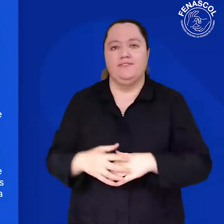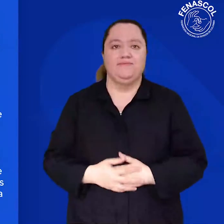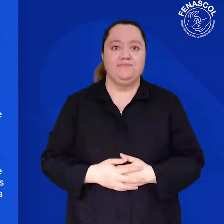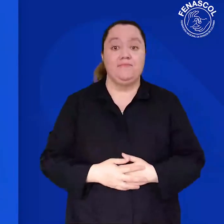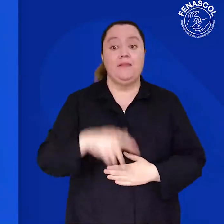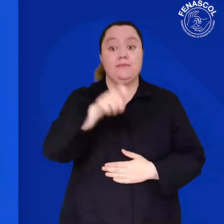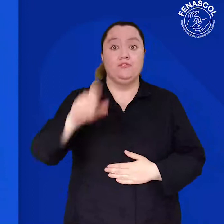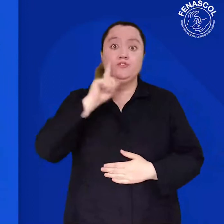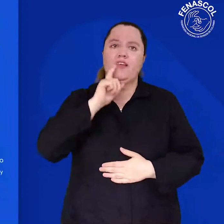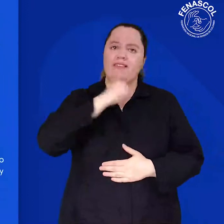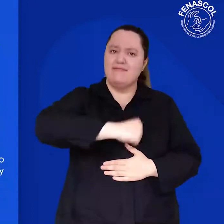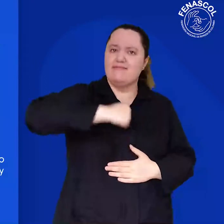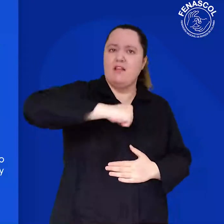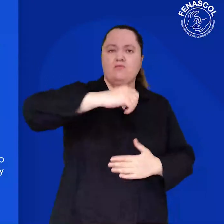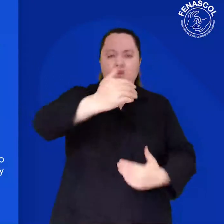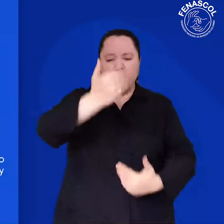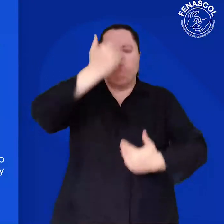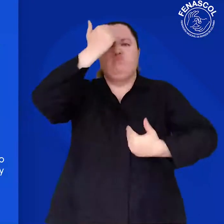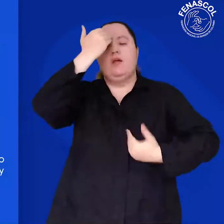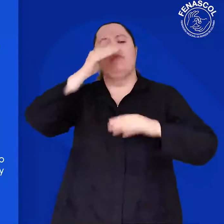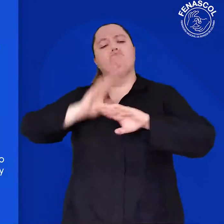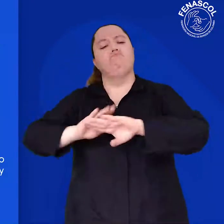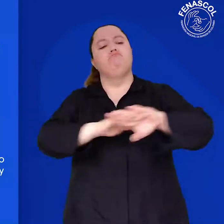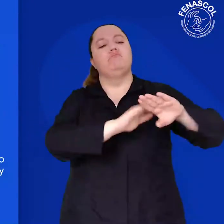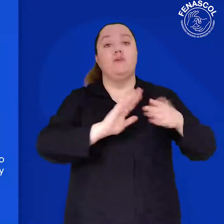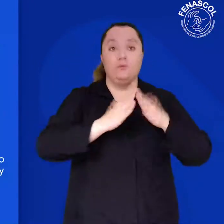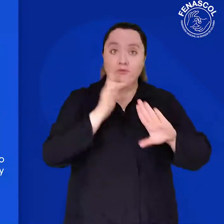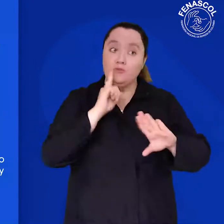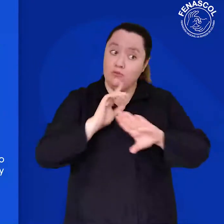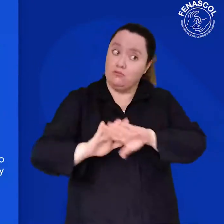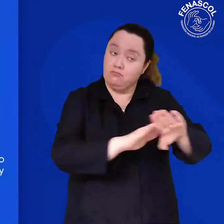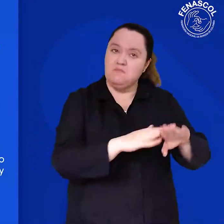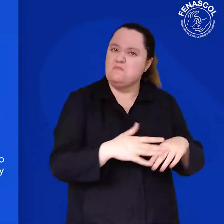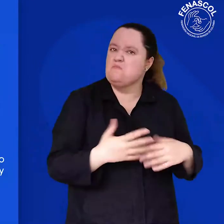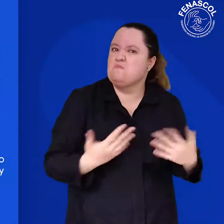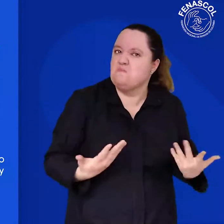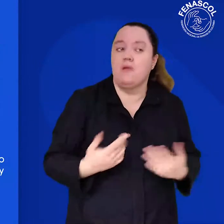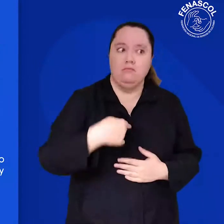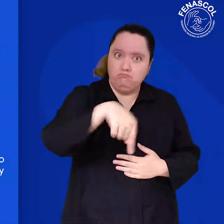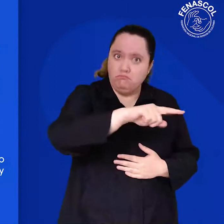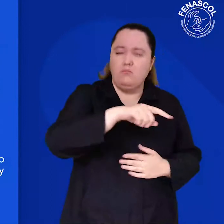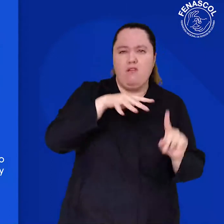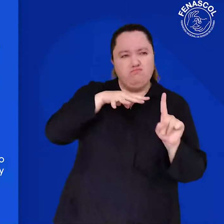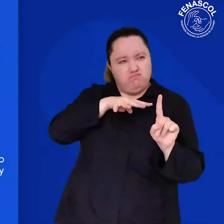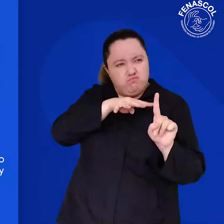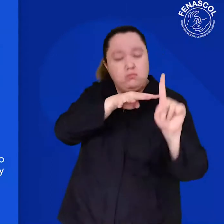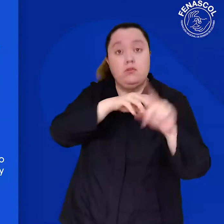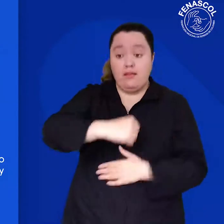La toma de conciencia por los derechos de las personas sordas es un llamado global que hacemos a la comunidad sorda para que continúe realizando